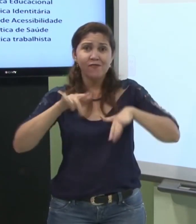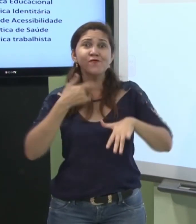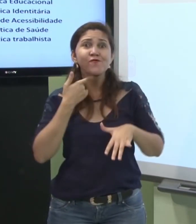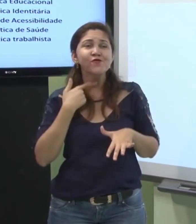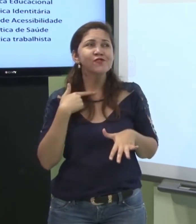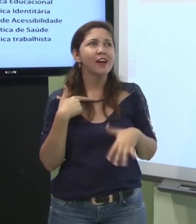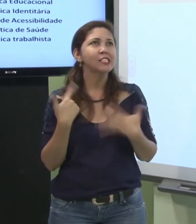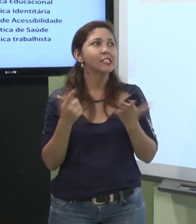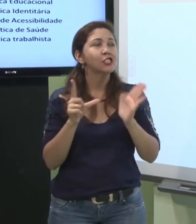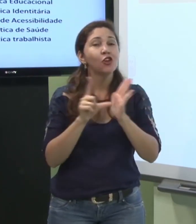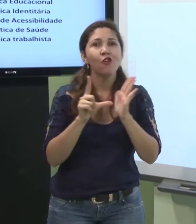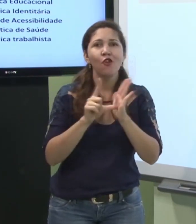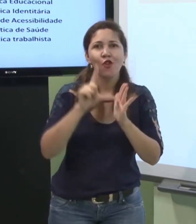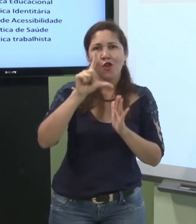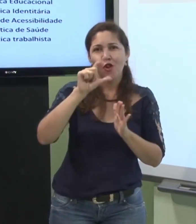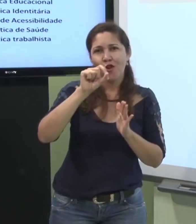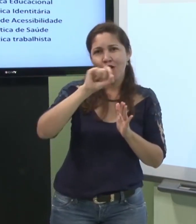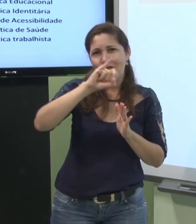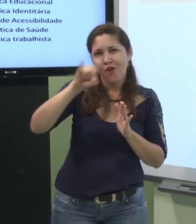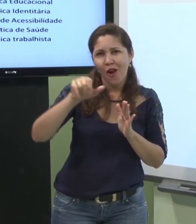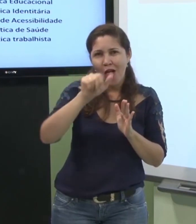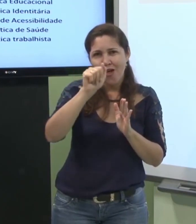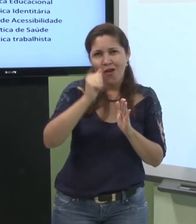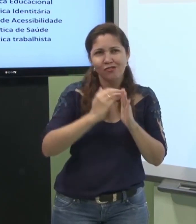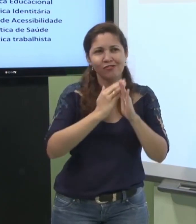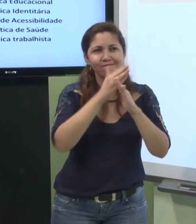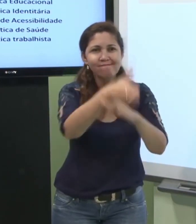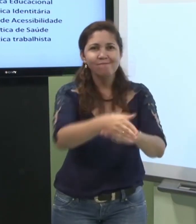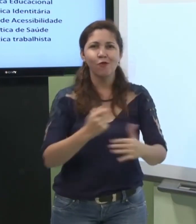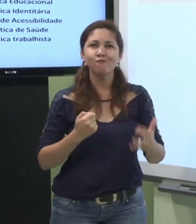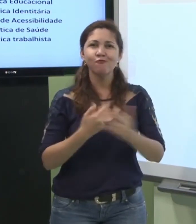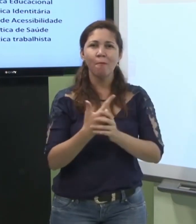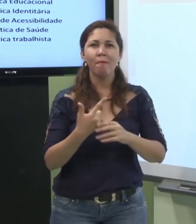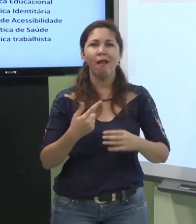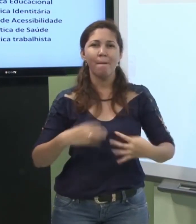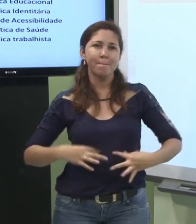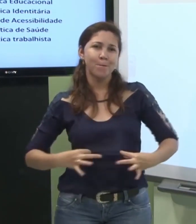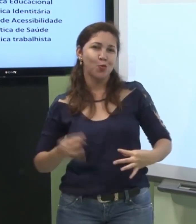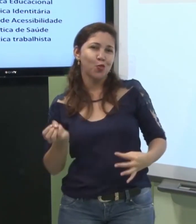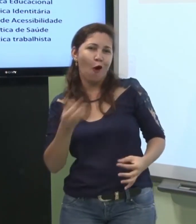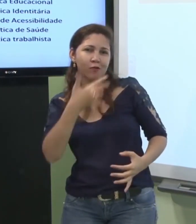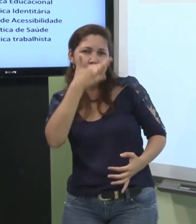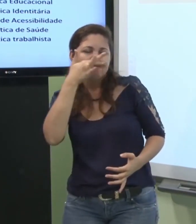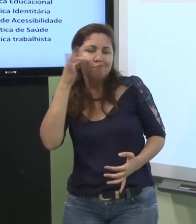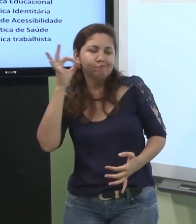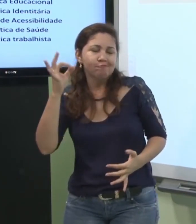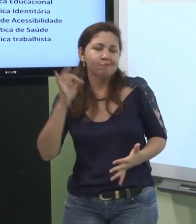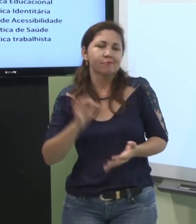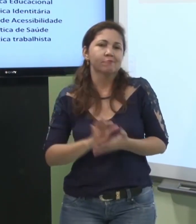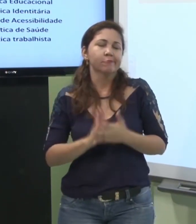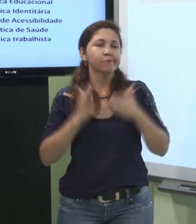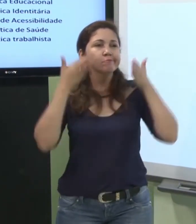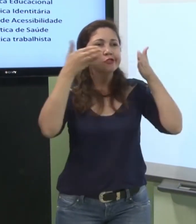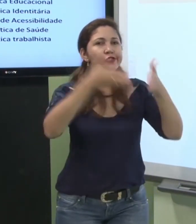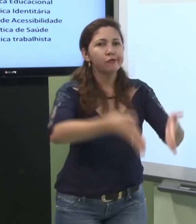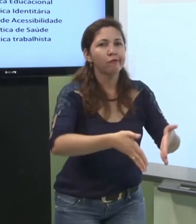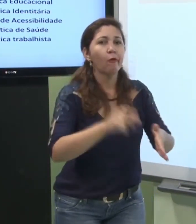nós como surdos às vezes temos vontade de ir numa loja comprar uma blusa nova quando nós